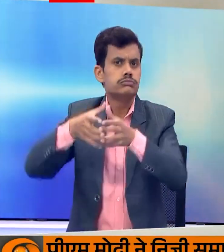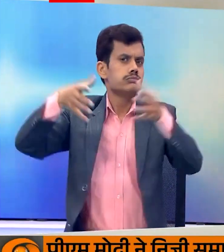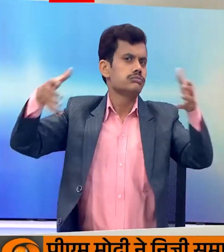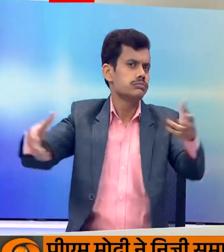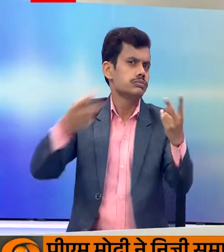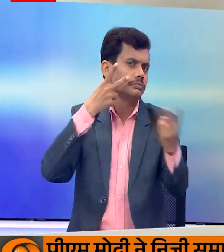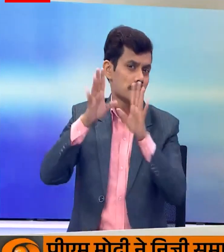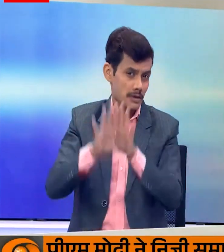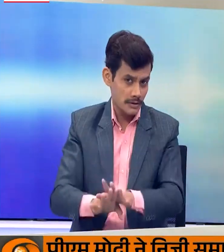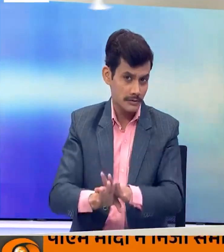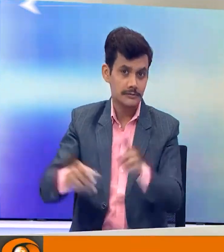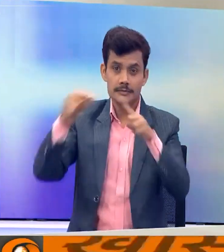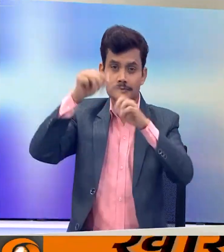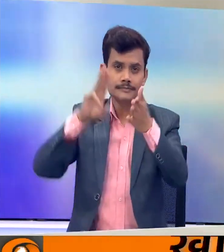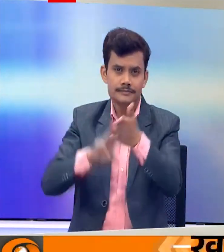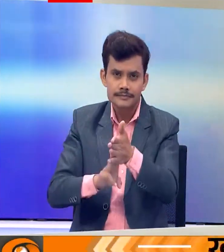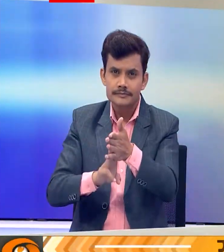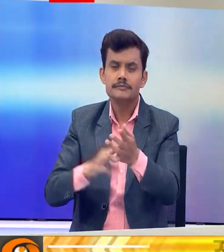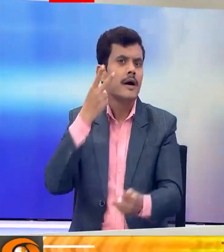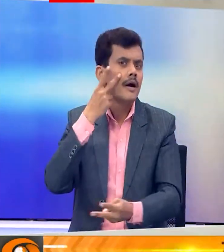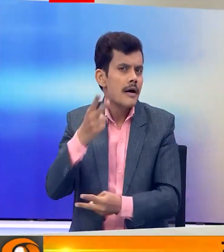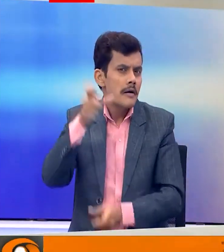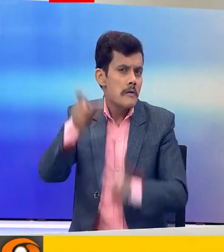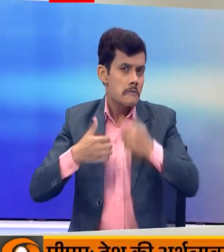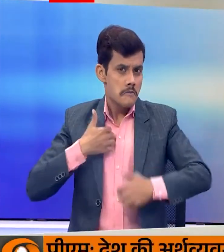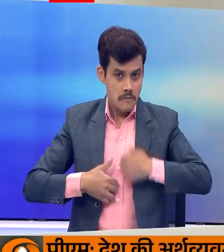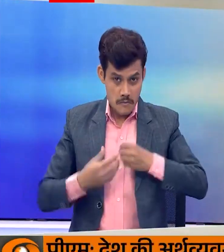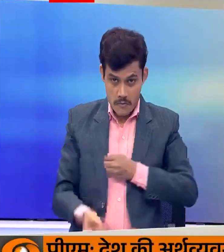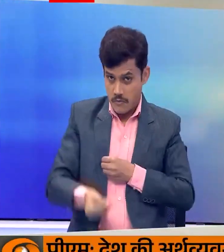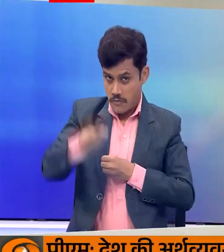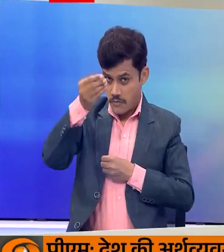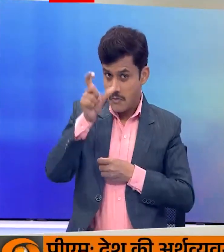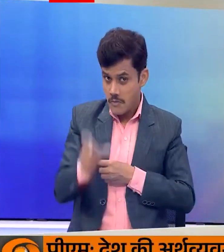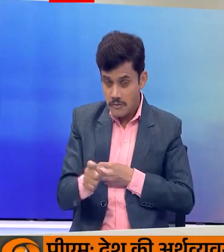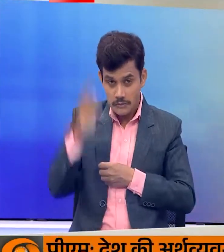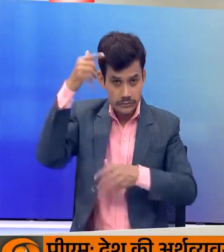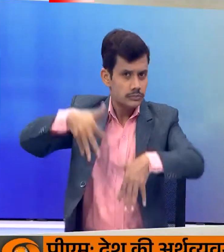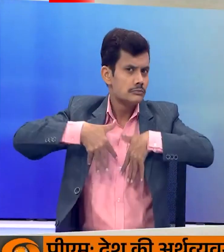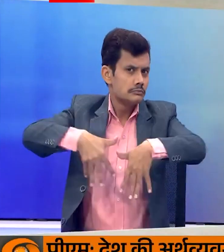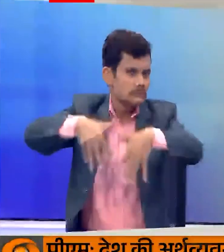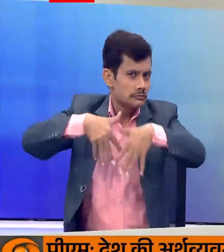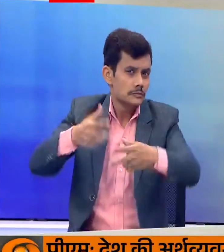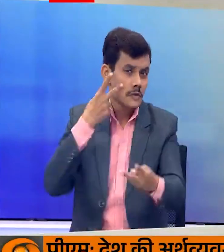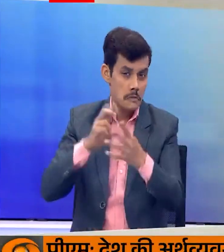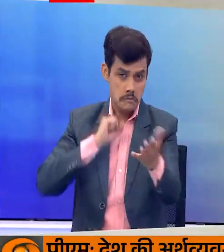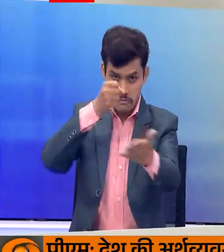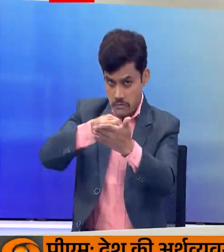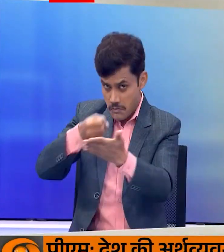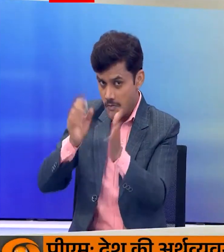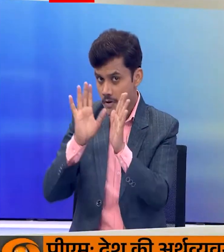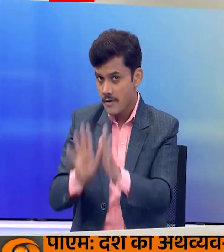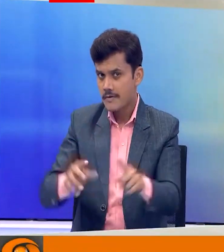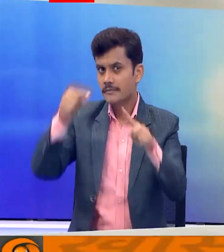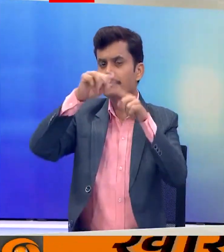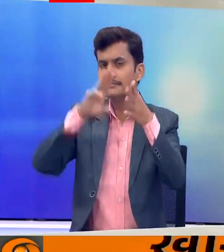सेलाप उमर पड़ा प्रधानमंत्री मोधी की जलक पाने के लिए स्थानिय लोग भारी संख्या में रोडशो देखने के लिए पहुचे